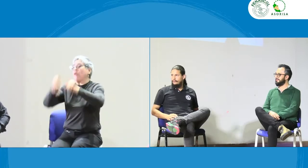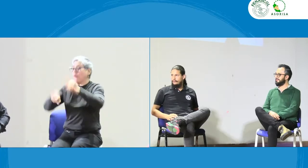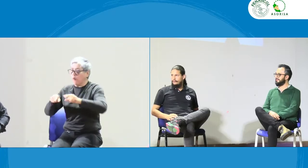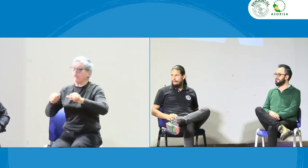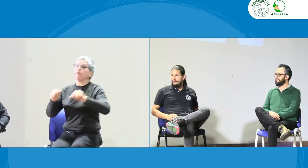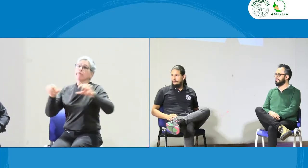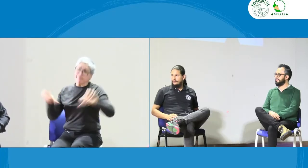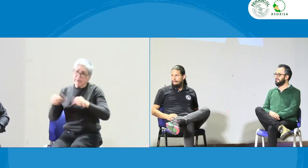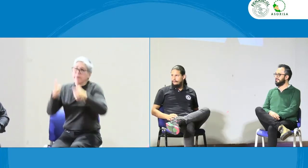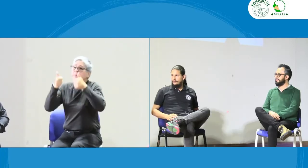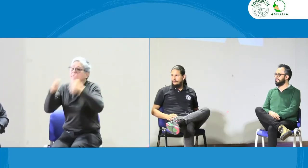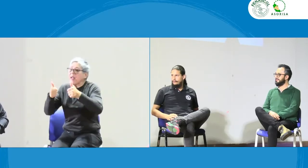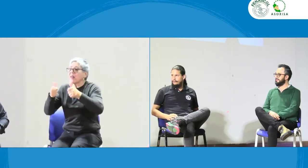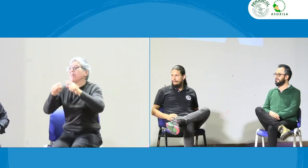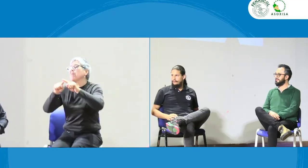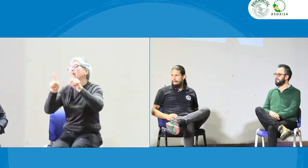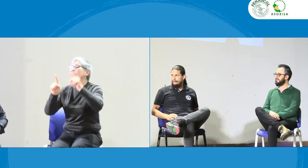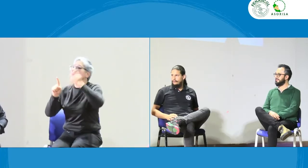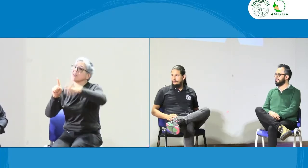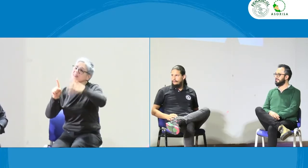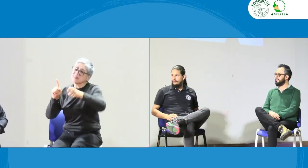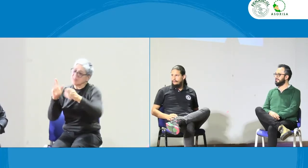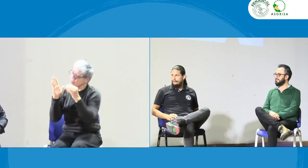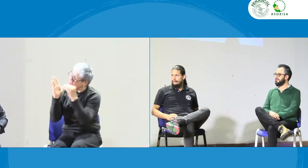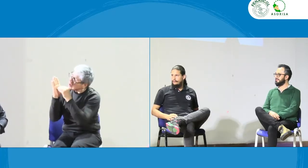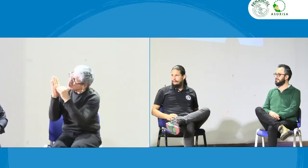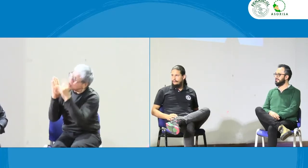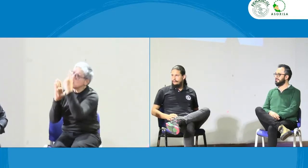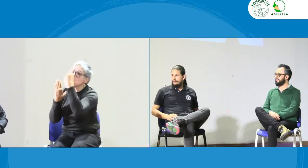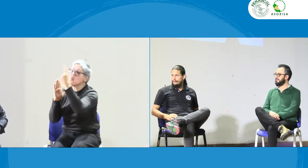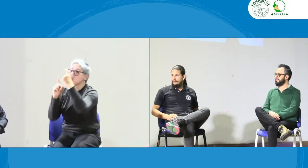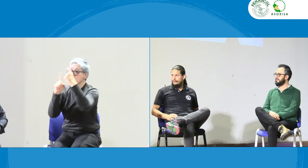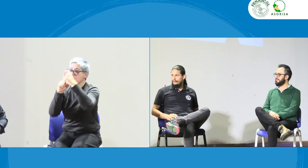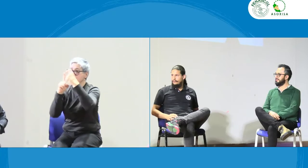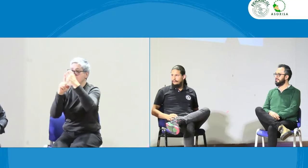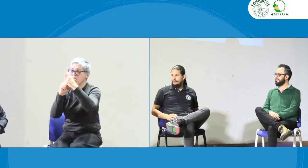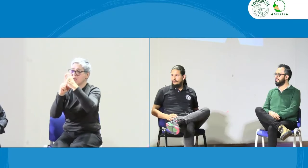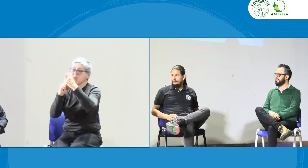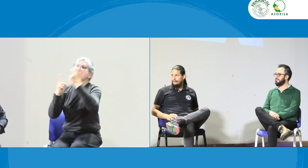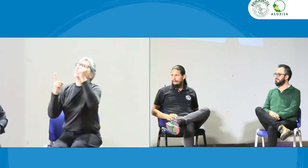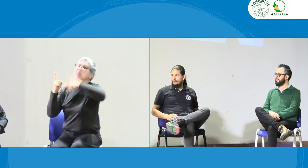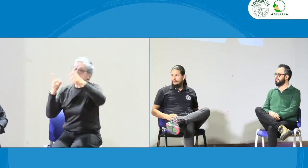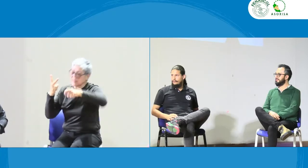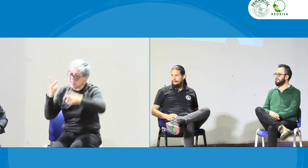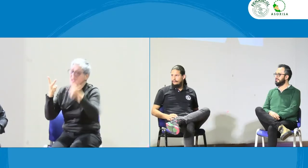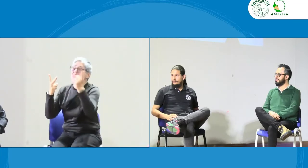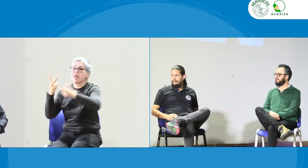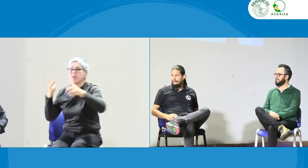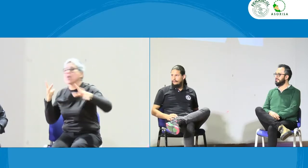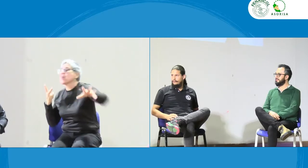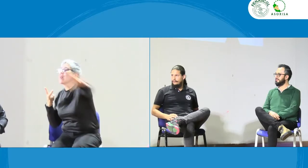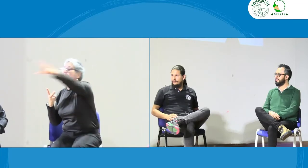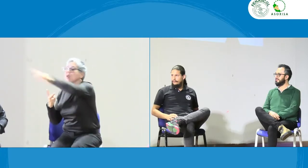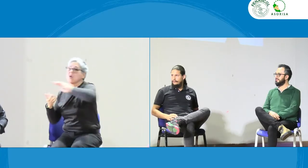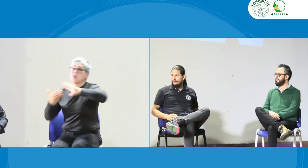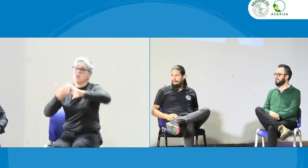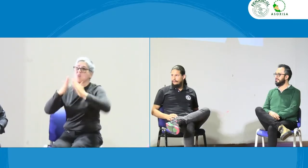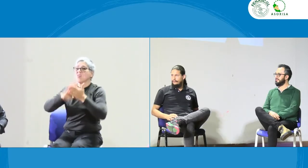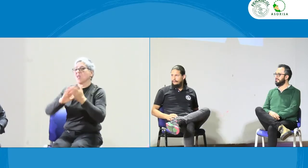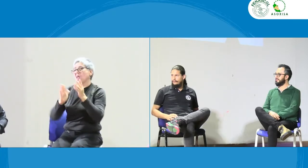sabemos que algunos obran bien, obran mal, no necesitamos estandarizar una técnica que albergue